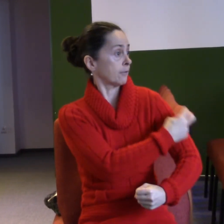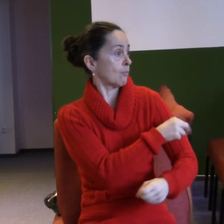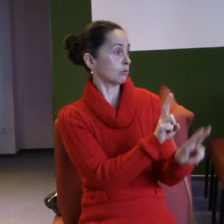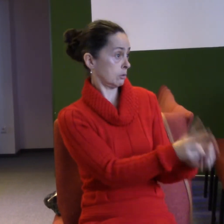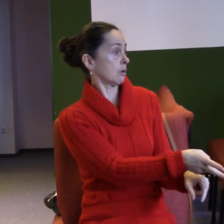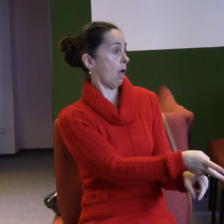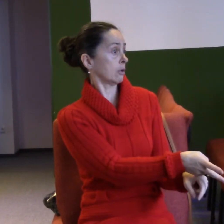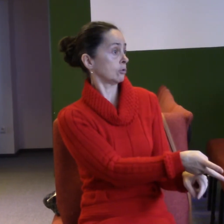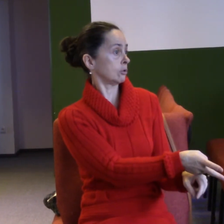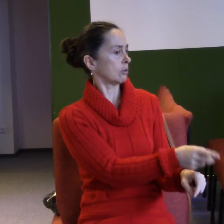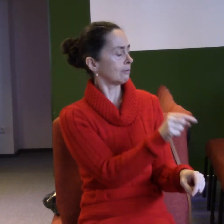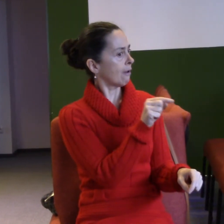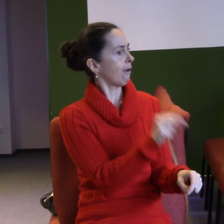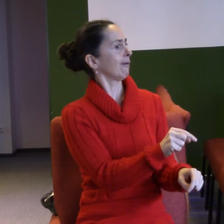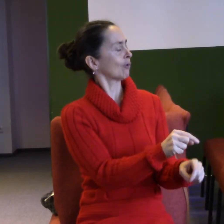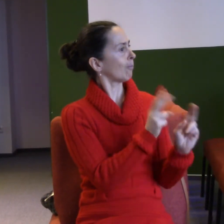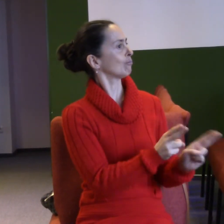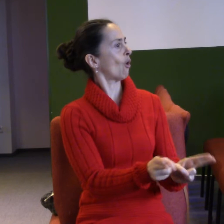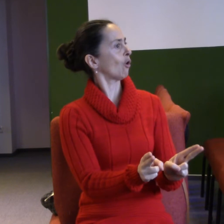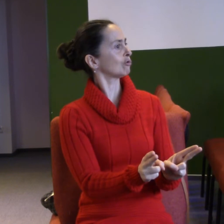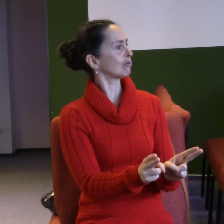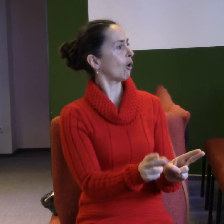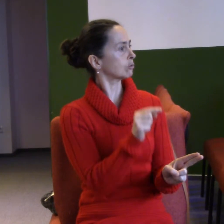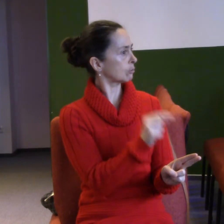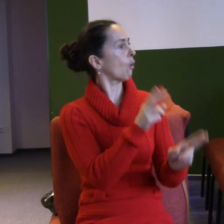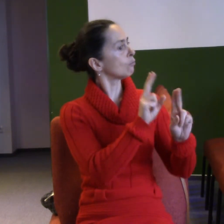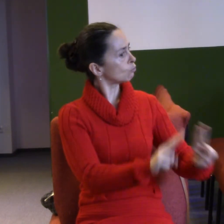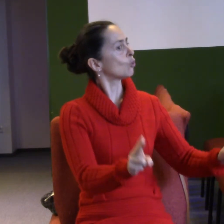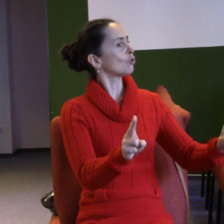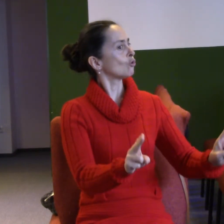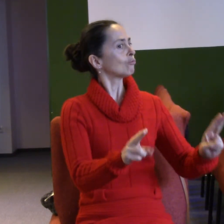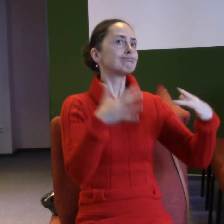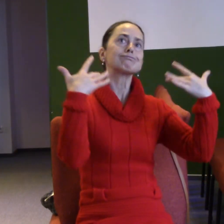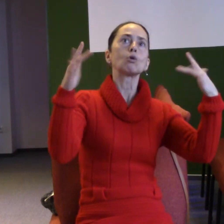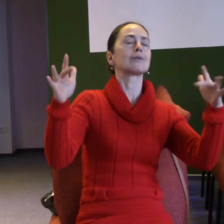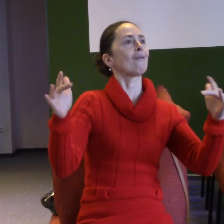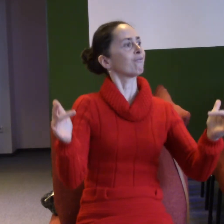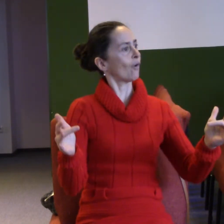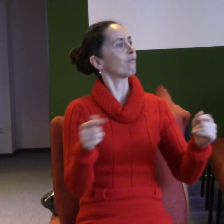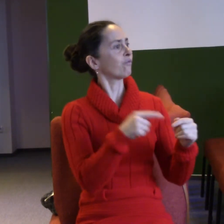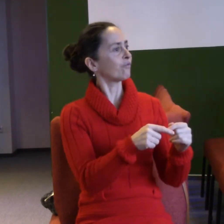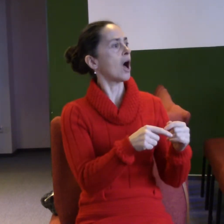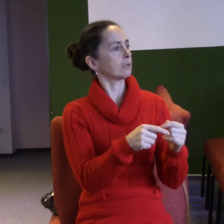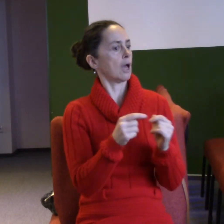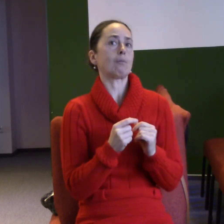příležitost, že se dostal na místo, kam bych se normálně nedostal a můžu tam být k dispozici Bohu, aby skrze mě mohl